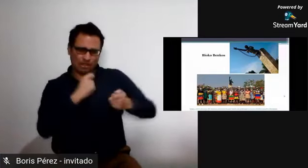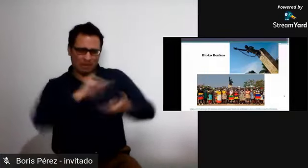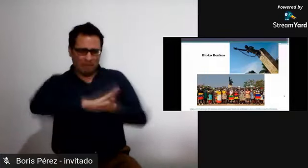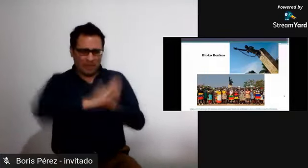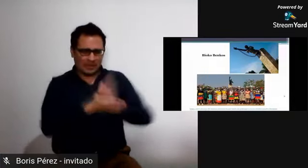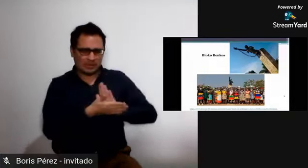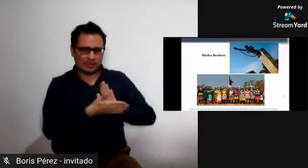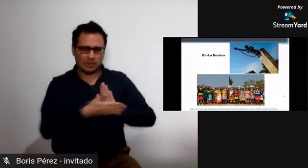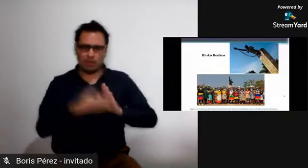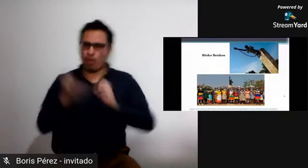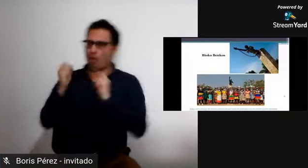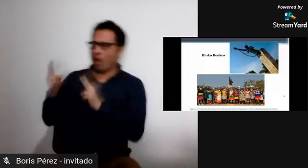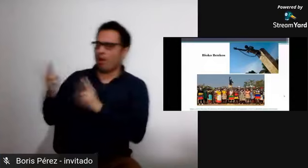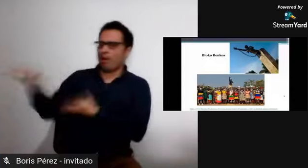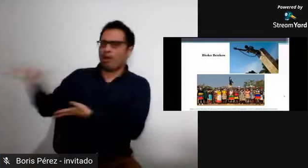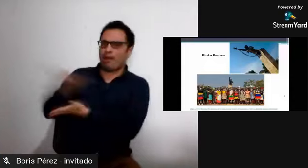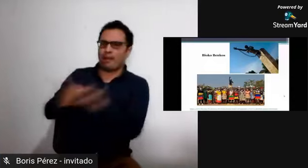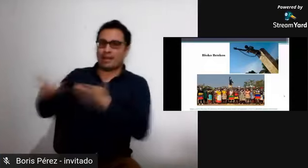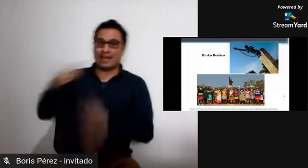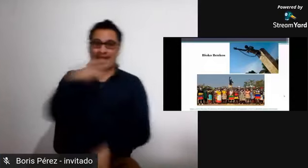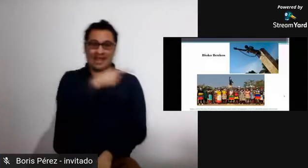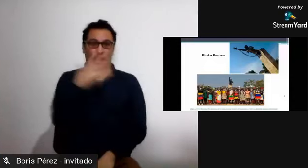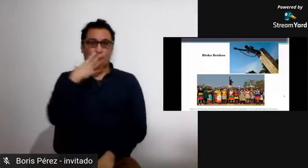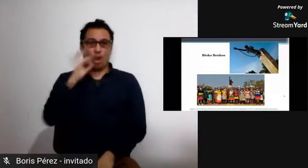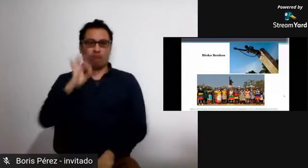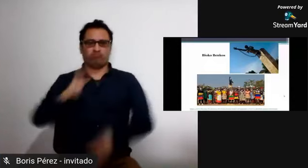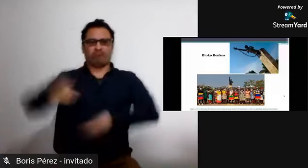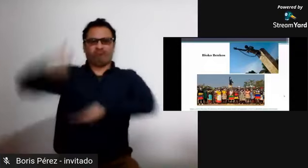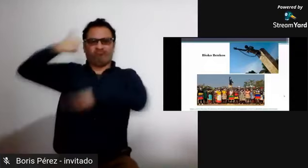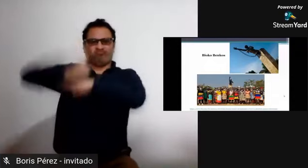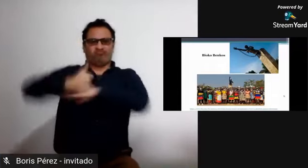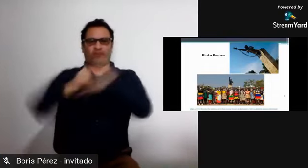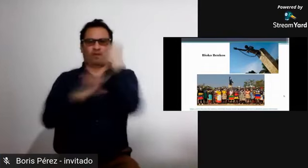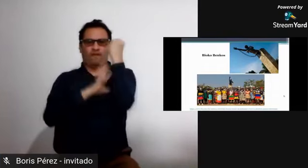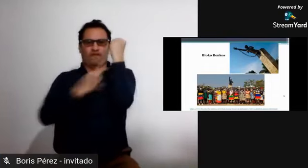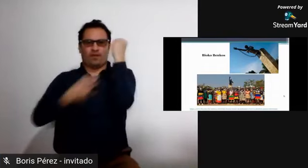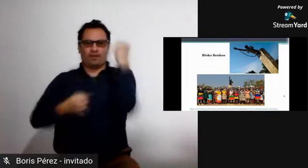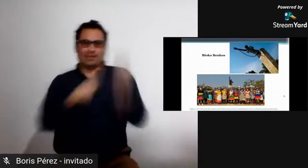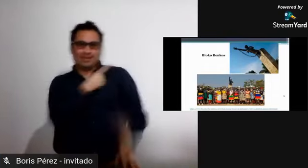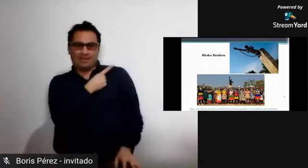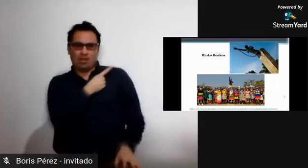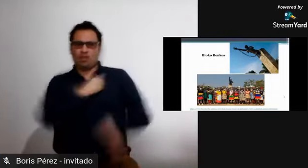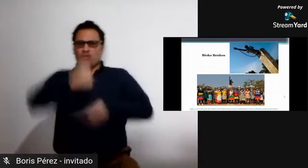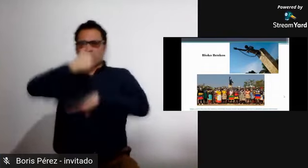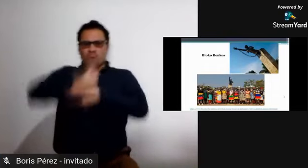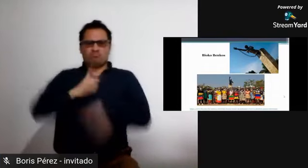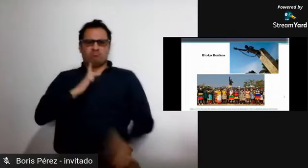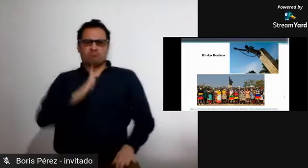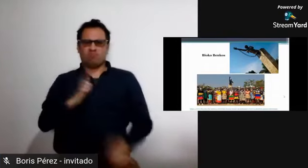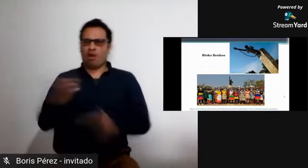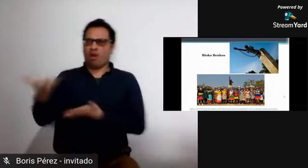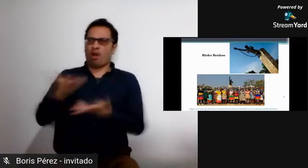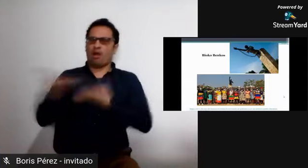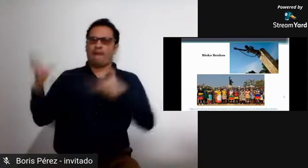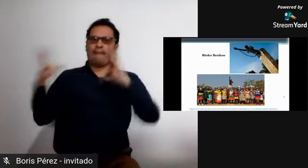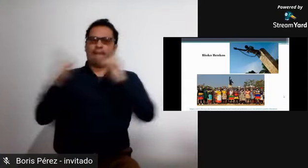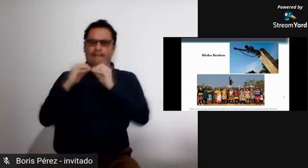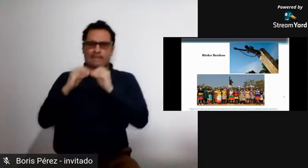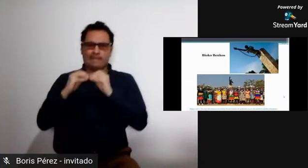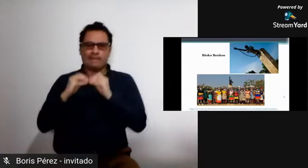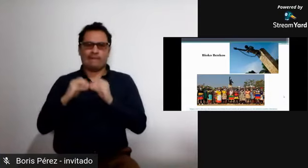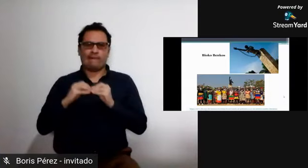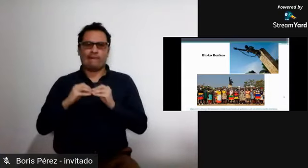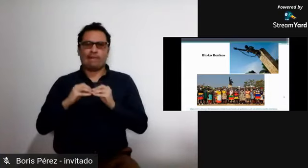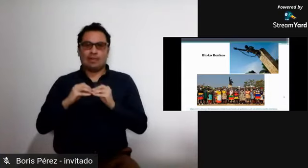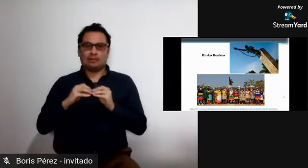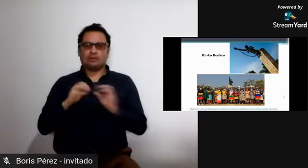Cuando es encontrado por los españoles, busca negociar su libertad. Esta es